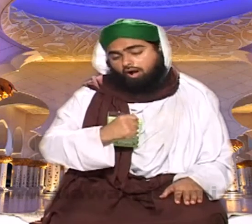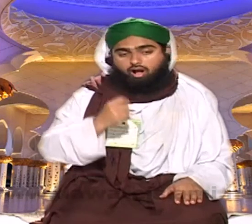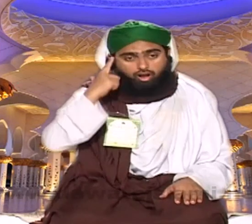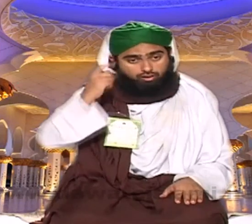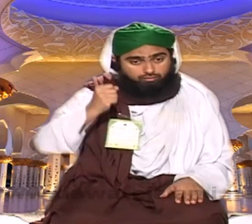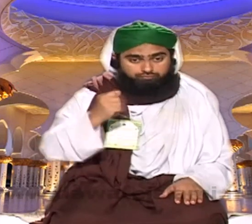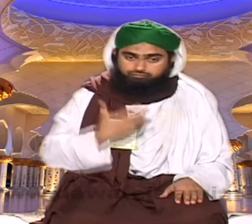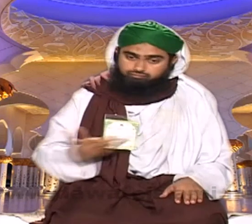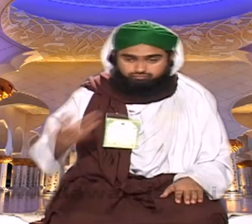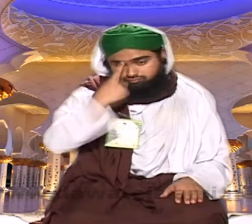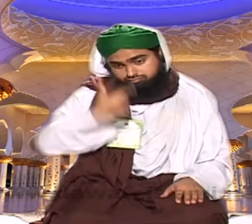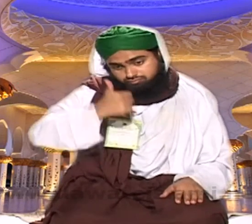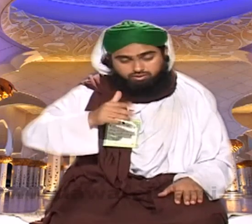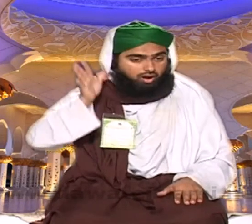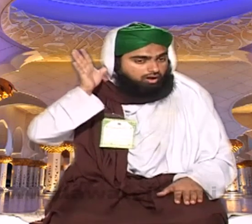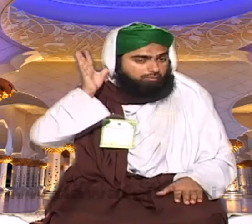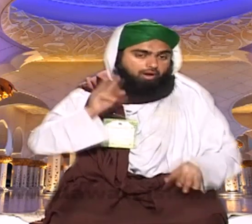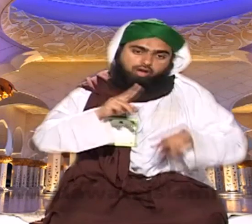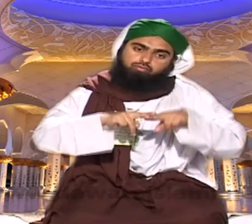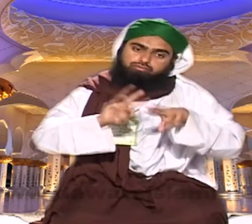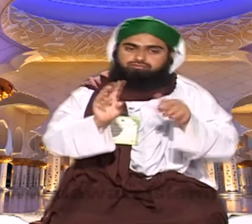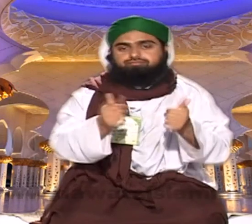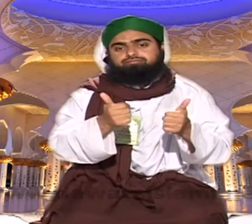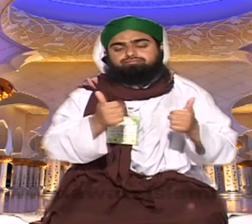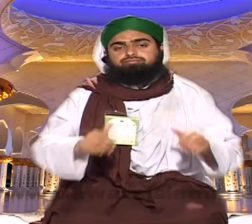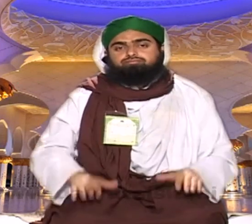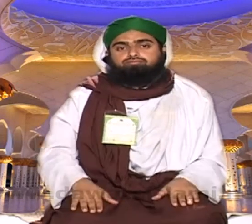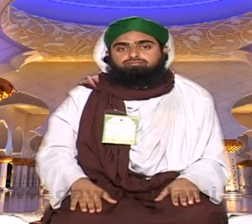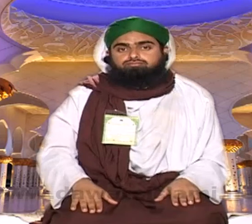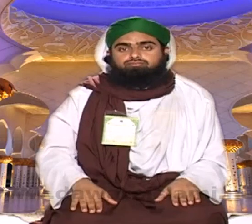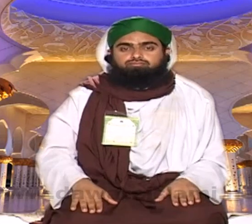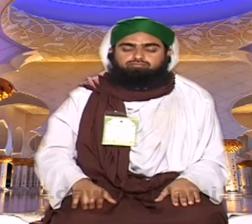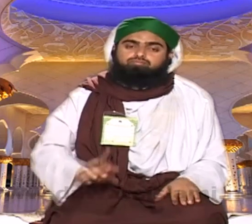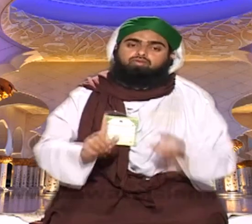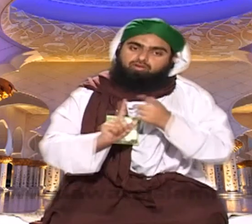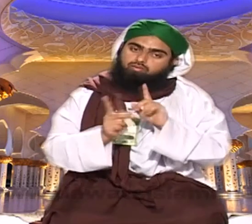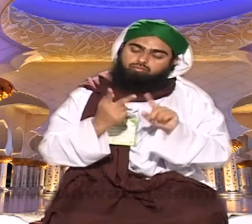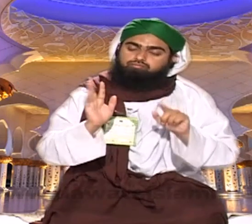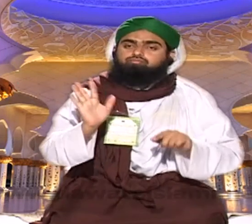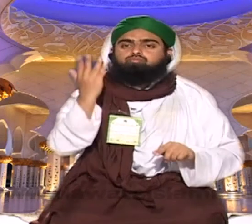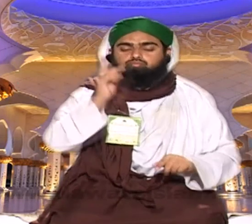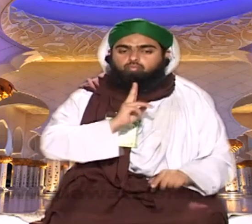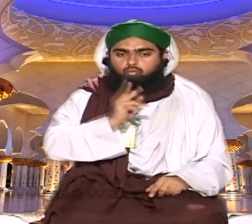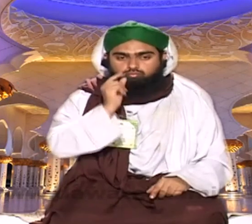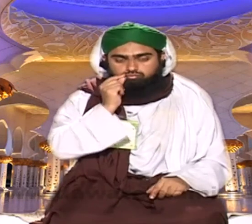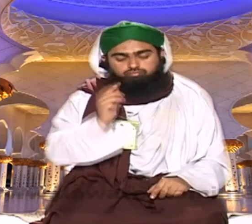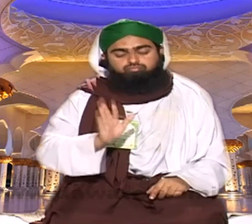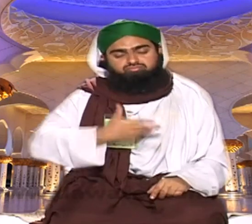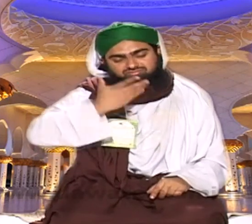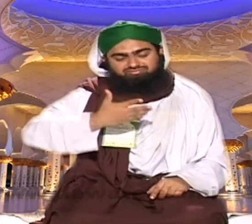آپ نماز پڑھنے میں کامیاب ہو جائیں جب پکنک کے لیے بھی چلی آپ کی نینے سی ہے کیا آپ واقعی بھوڑے بیچ کے سوتے